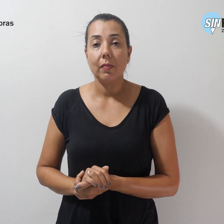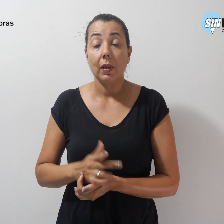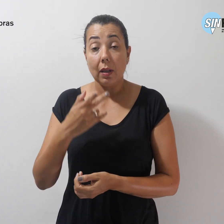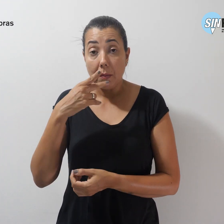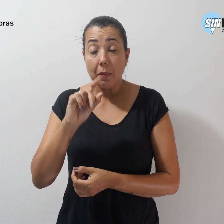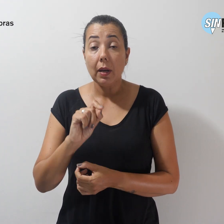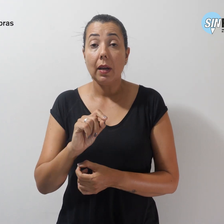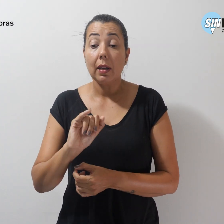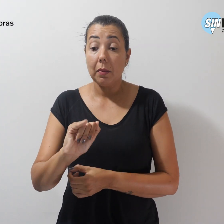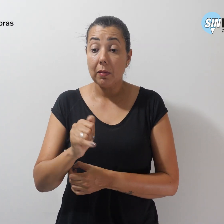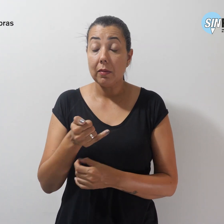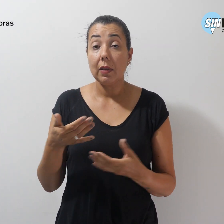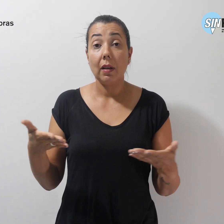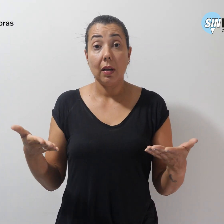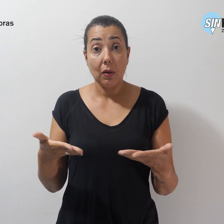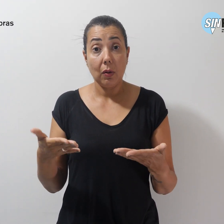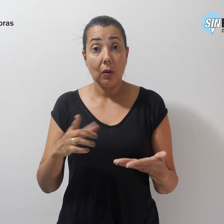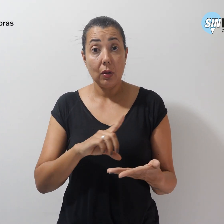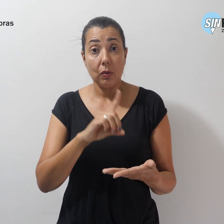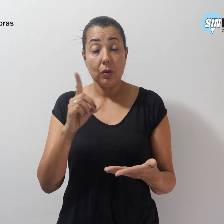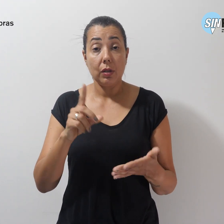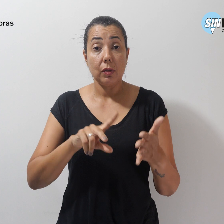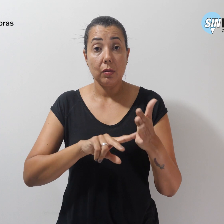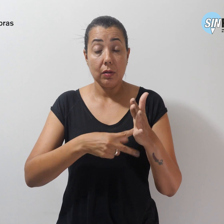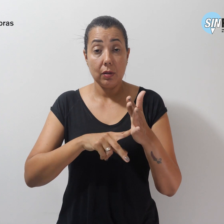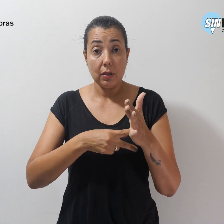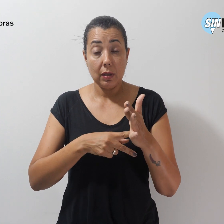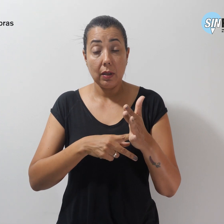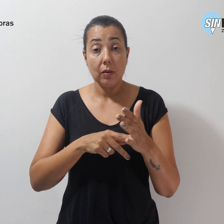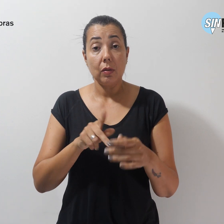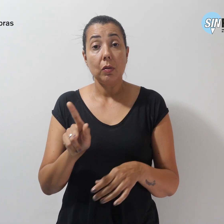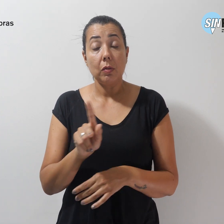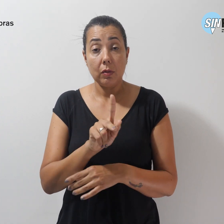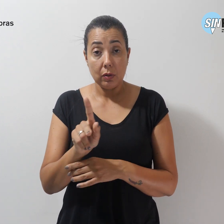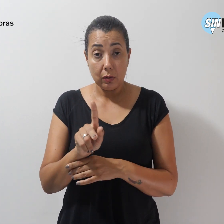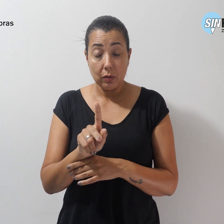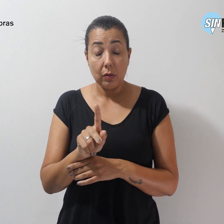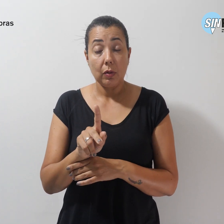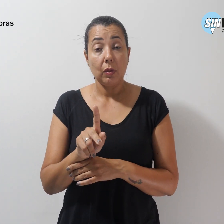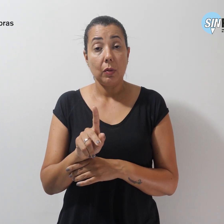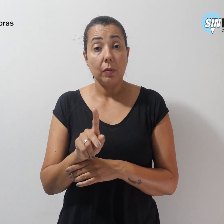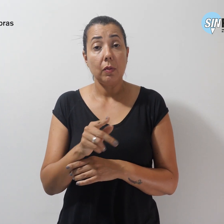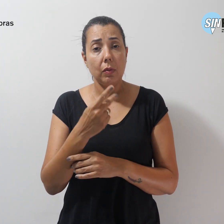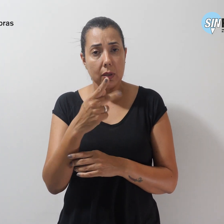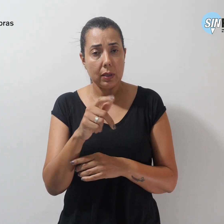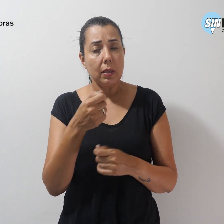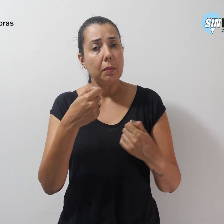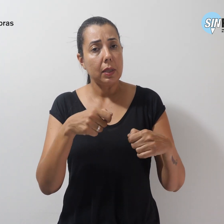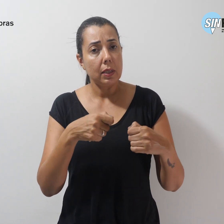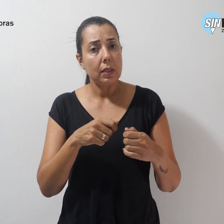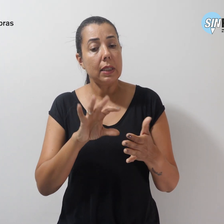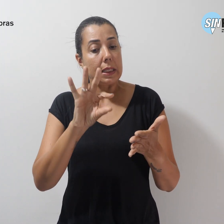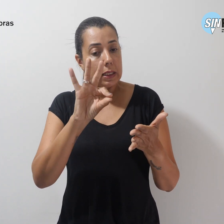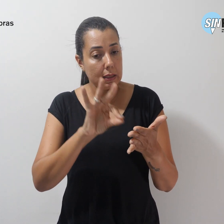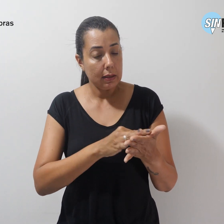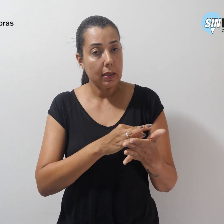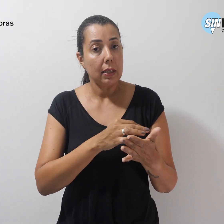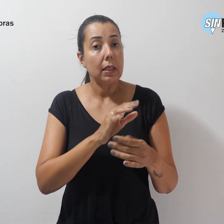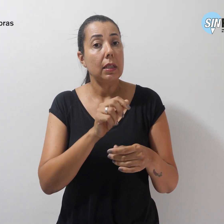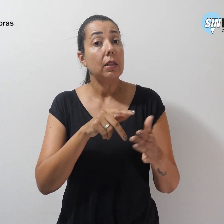aproveitar o dia do Simpro no Cinema do Libertimal, você precisa ser sindicalizado e